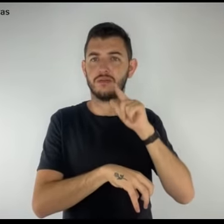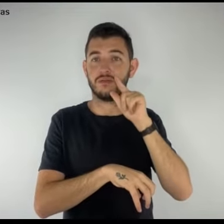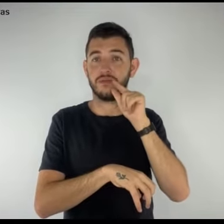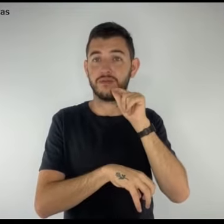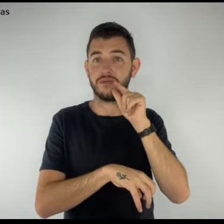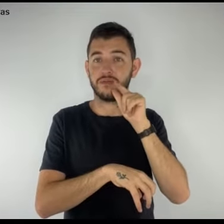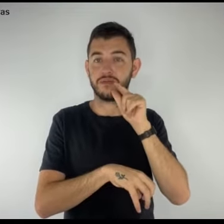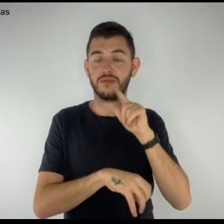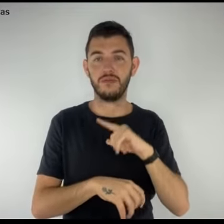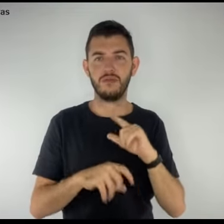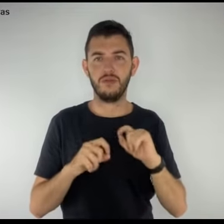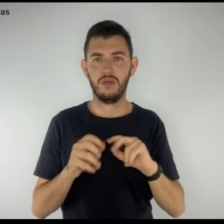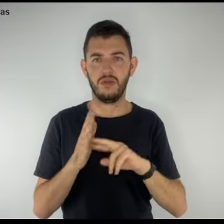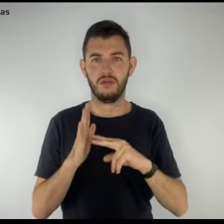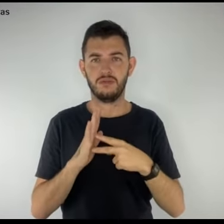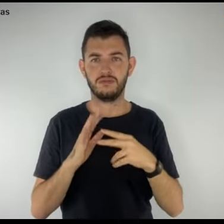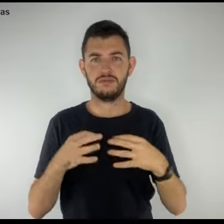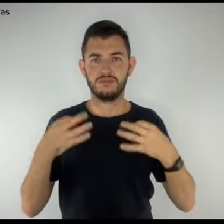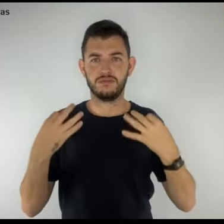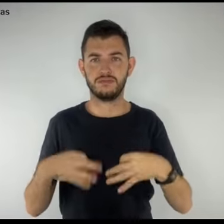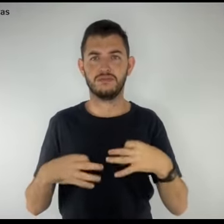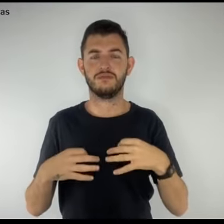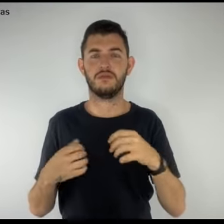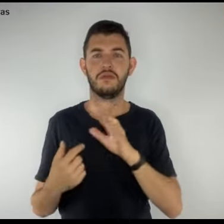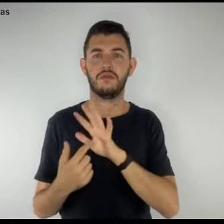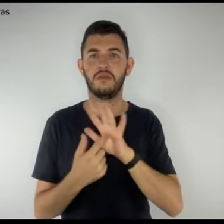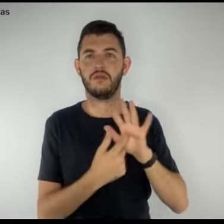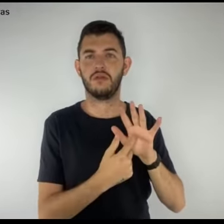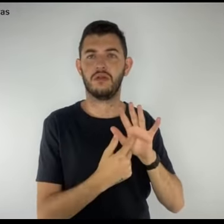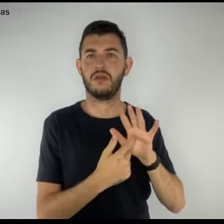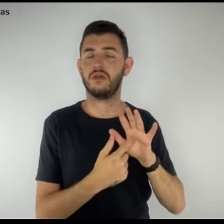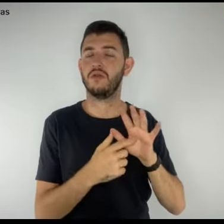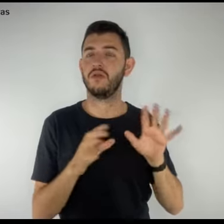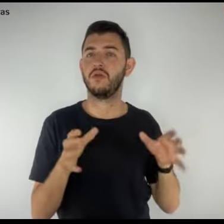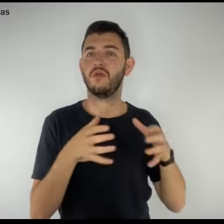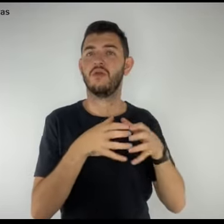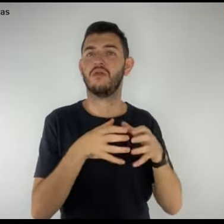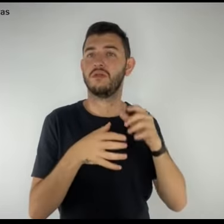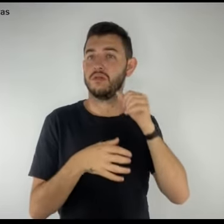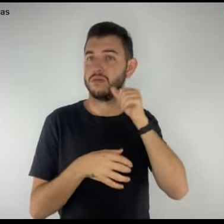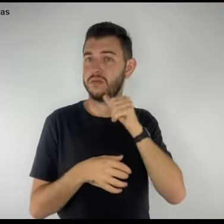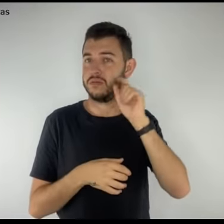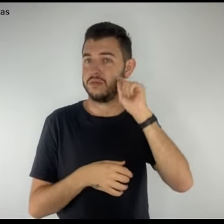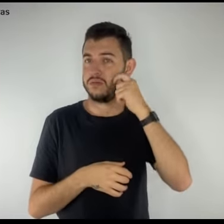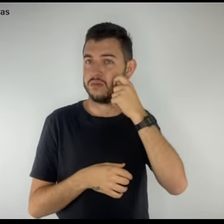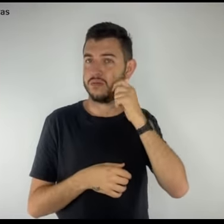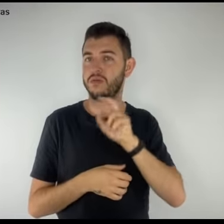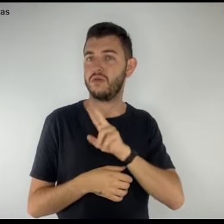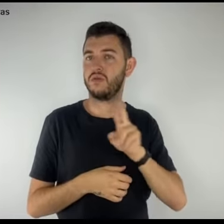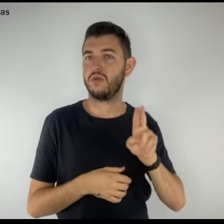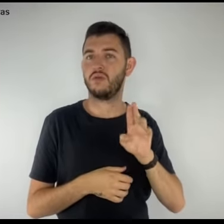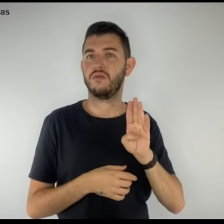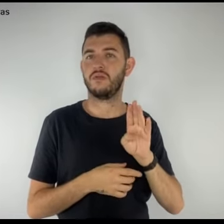significâncias é escolhido o nome do Coletivo de Mulheres Negras Baobá.